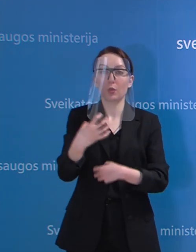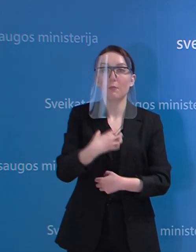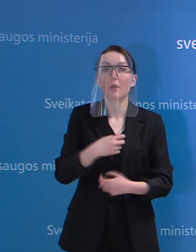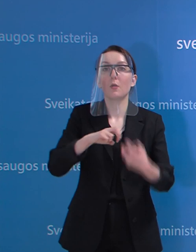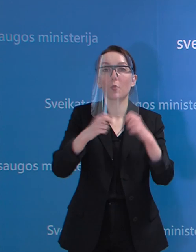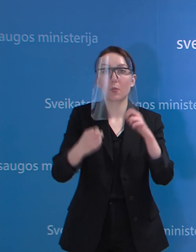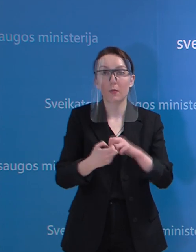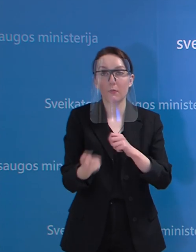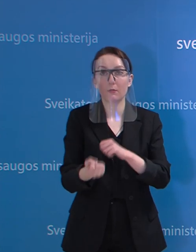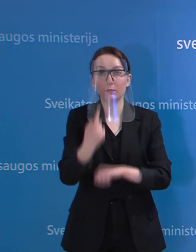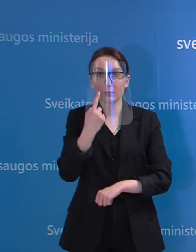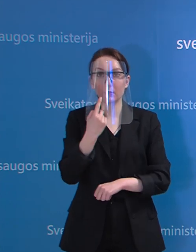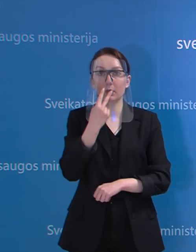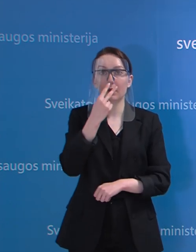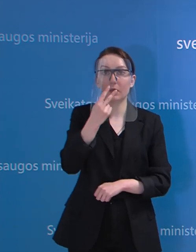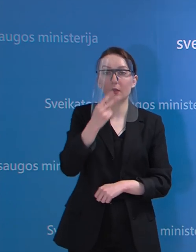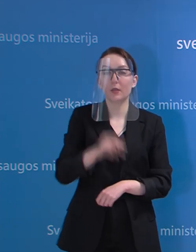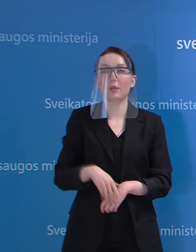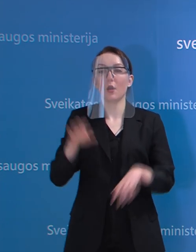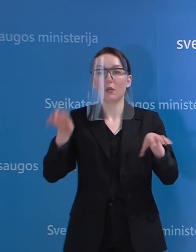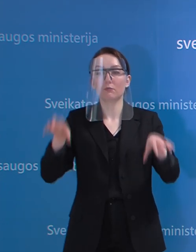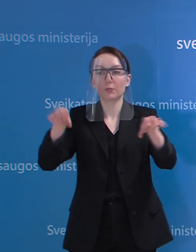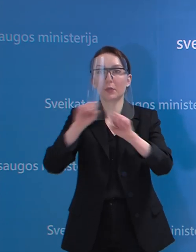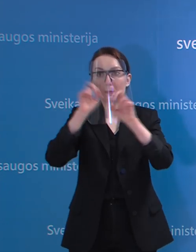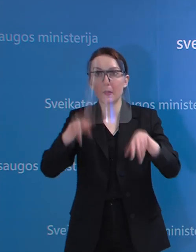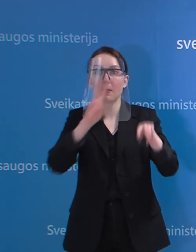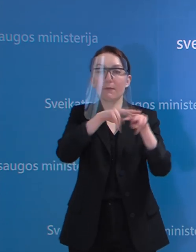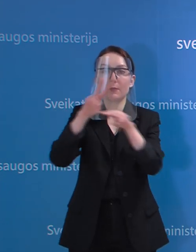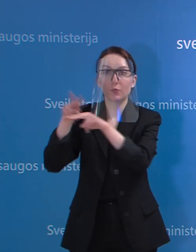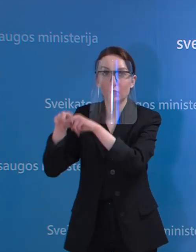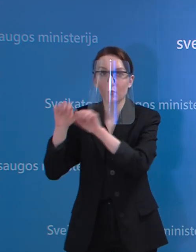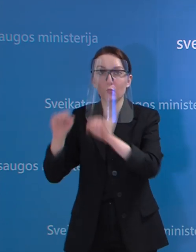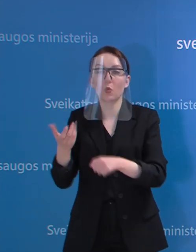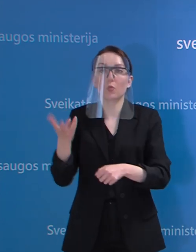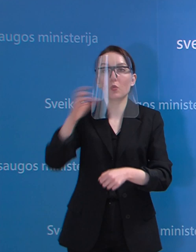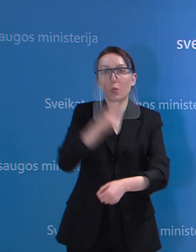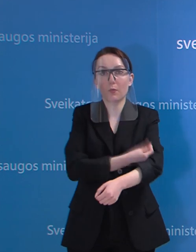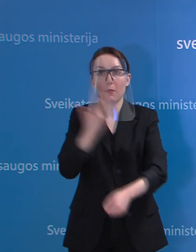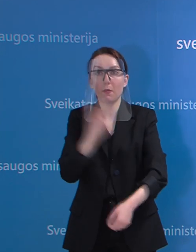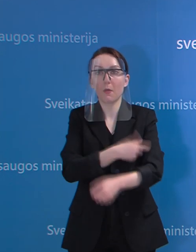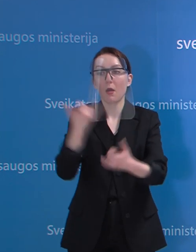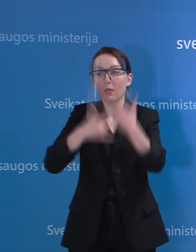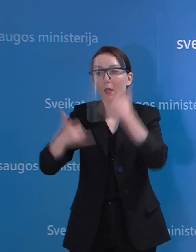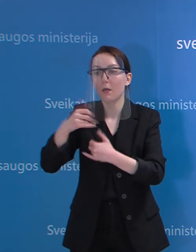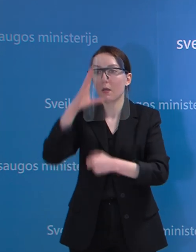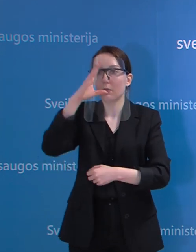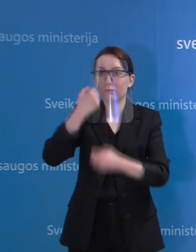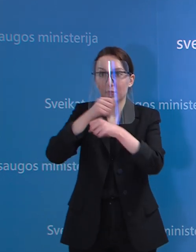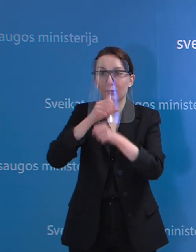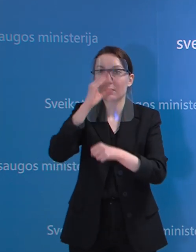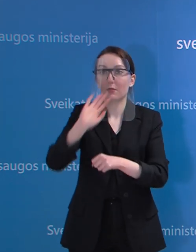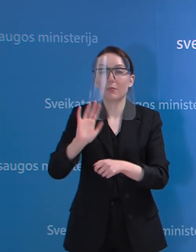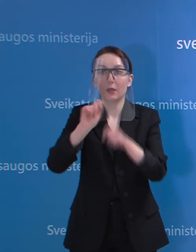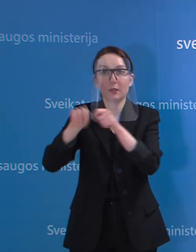problemą, kad įminių mobiliuose punktuose būtų galima paimti daugiau, bet laboratorija nespėjo jų tirti.